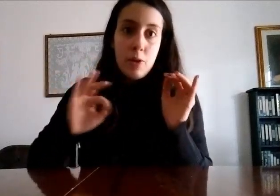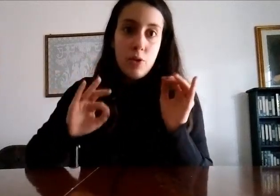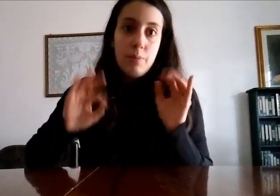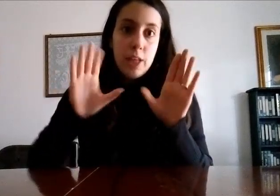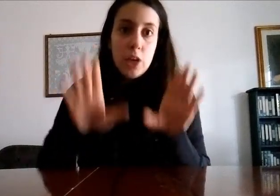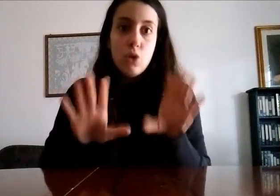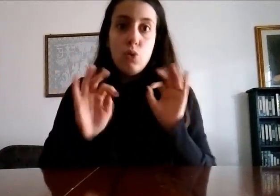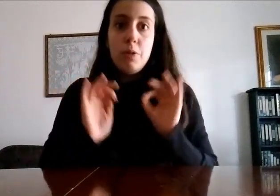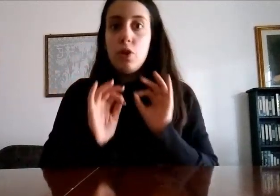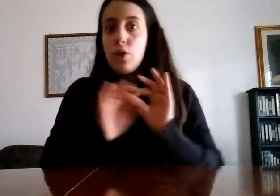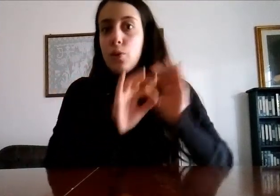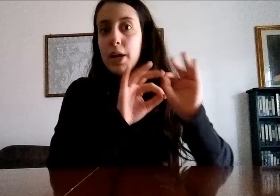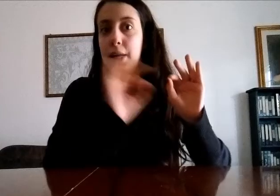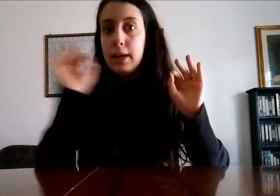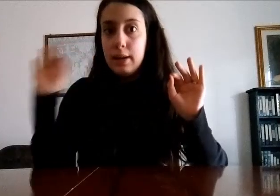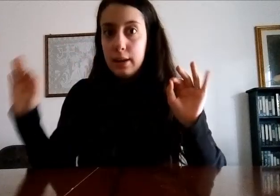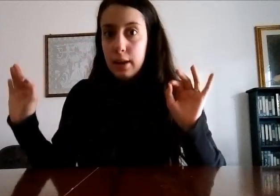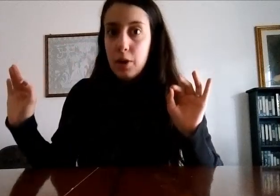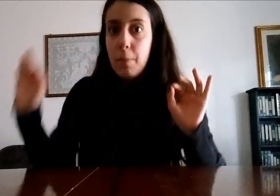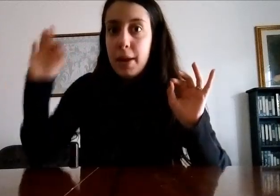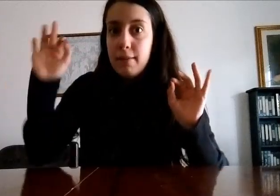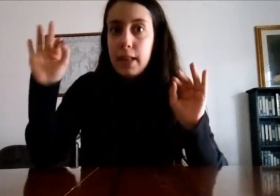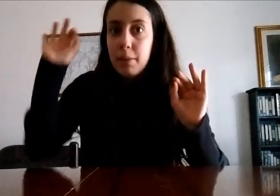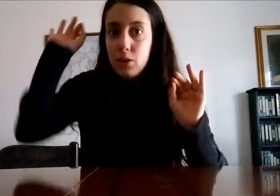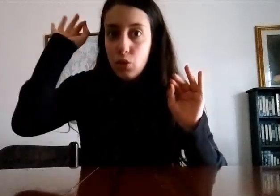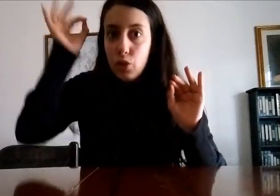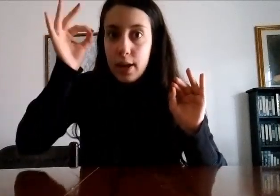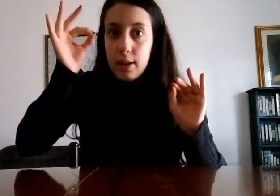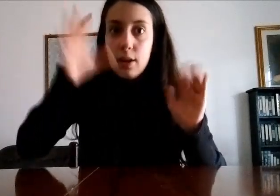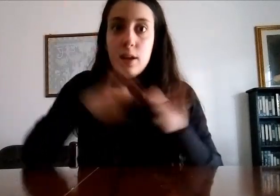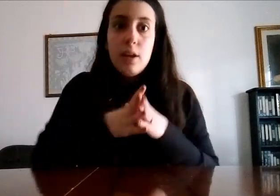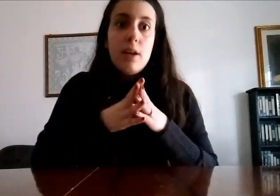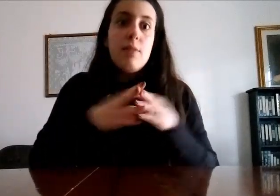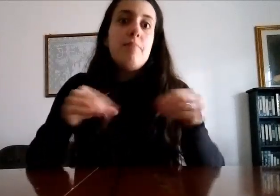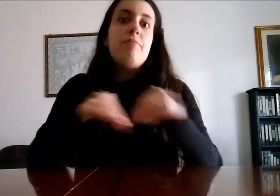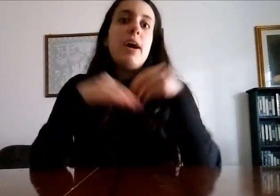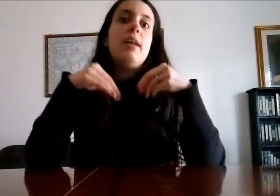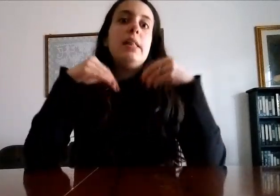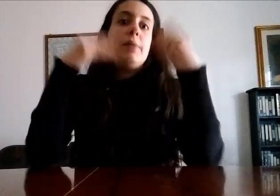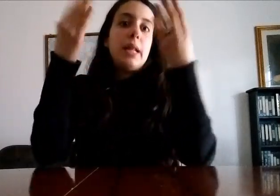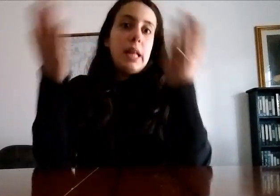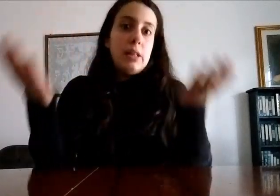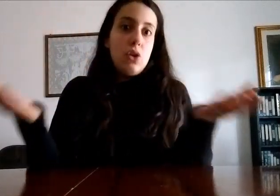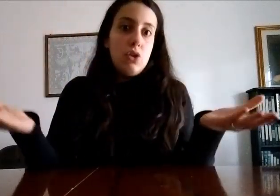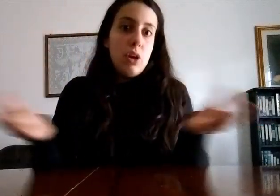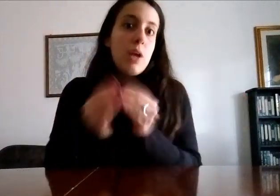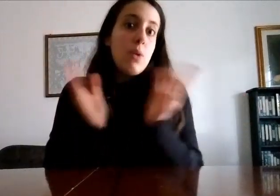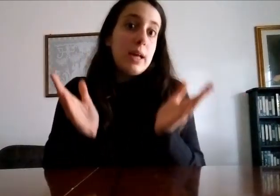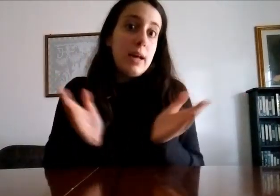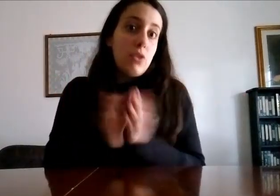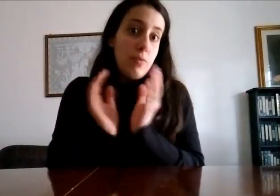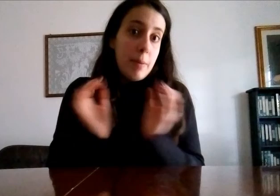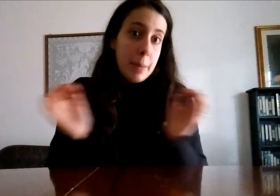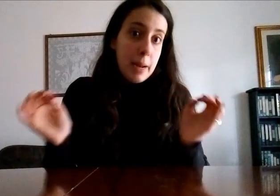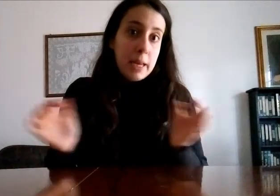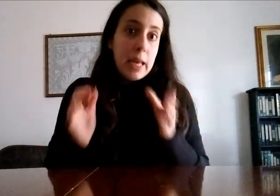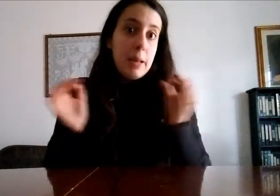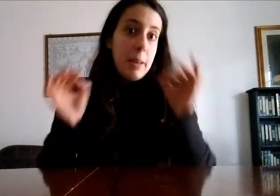però vi dico subito che non è un cane che ringhia però appena vede le persone va che li deve saltare addosso anche in quel caso non va bene perché le